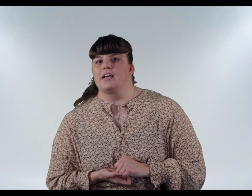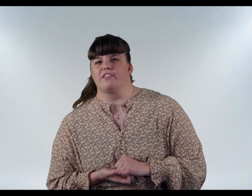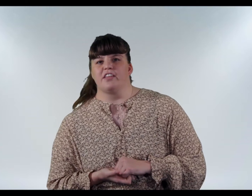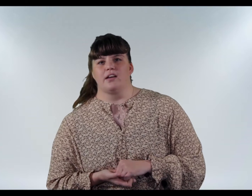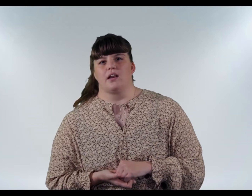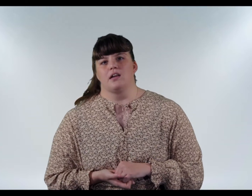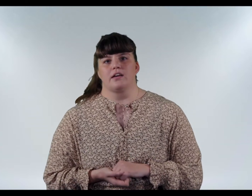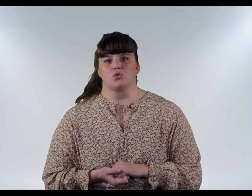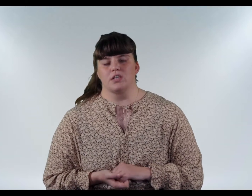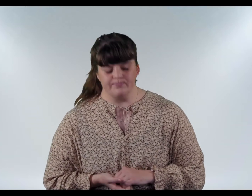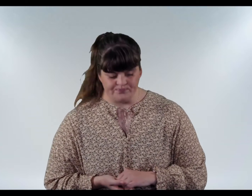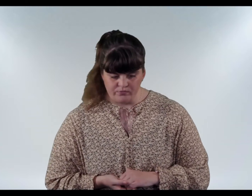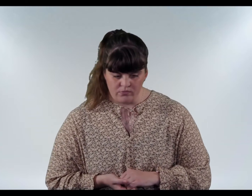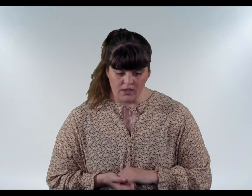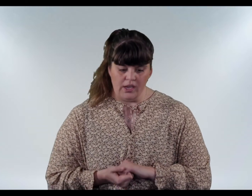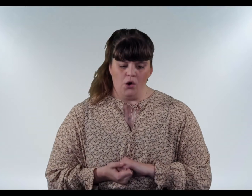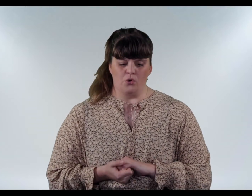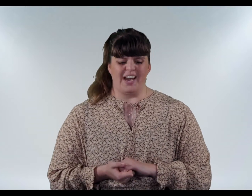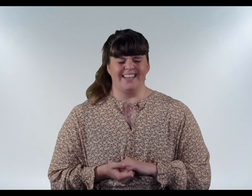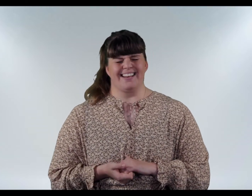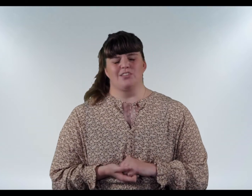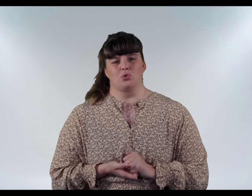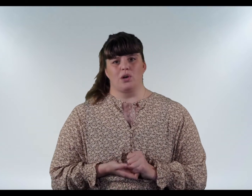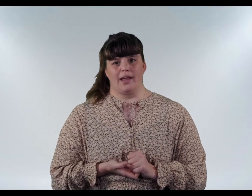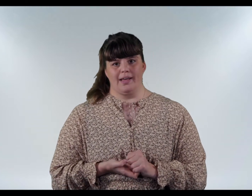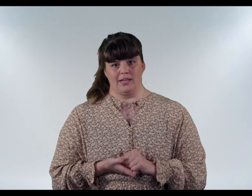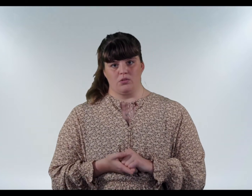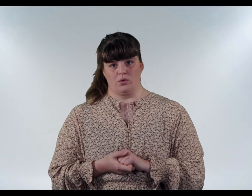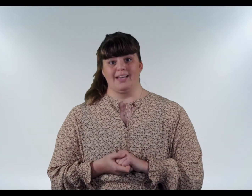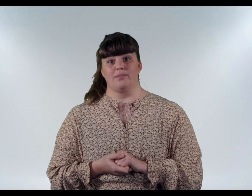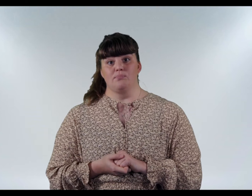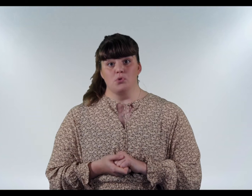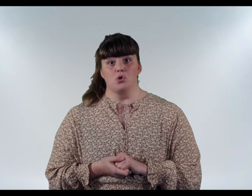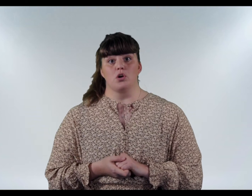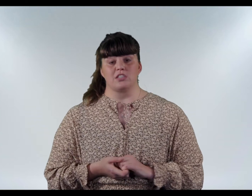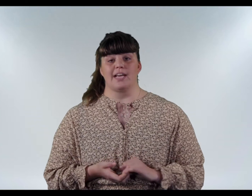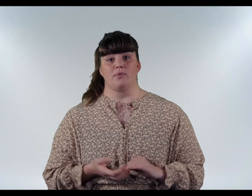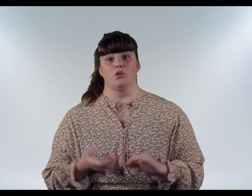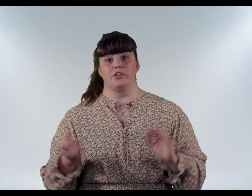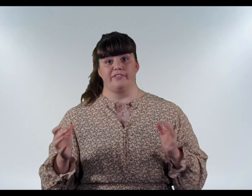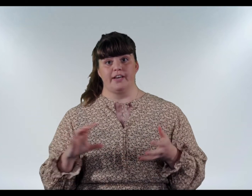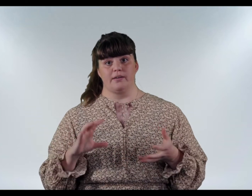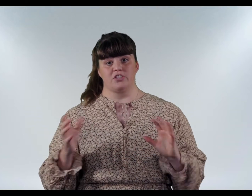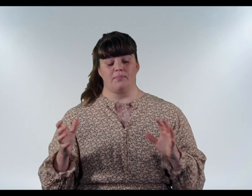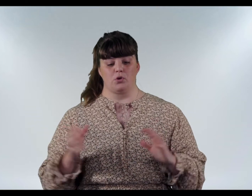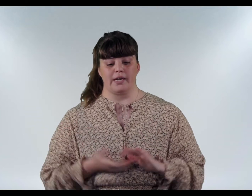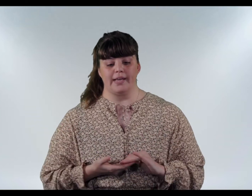þennan, eitthvað svona. Og þetta er allt ótrúarlegilegt og gerir mjög slæma hluti fyrir stemminguna í leiðinu.